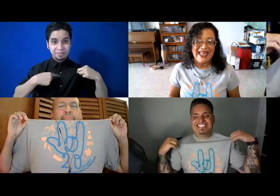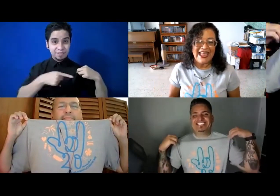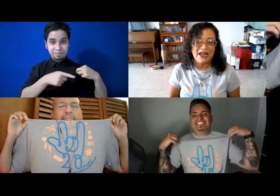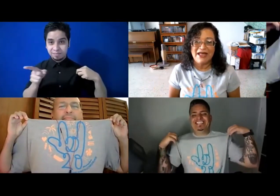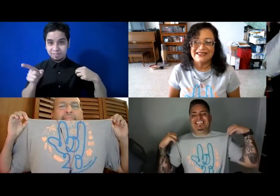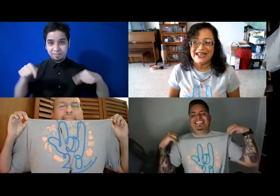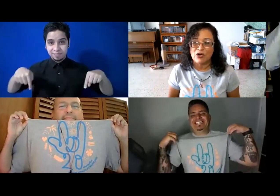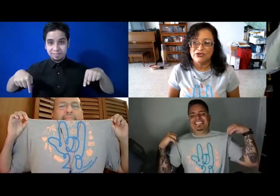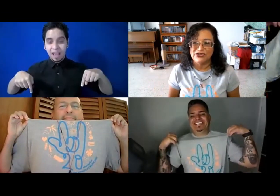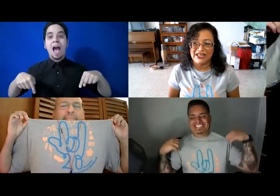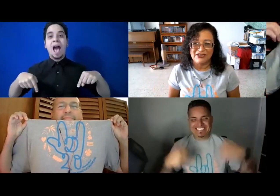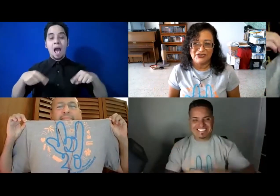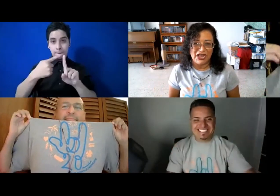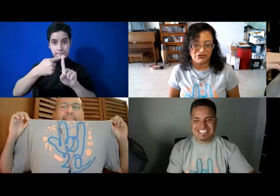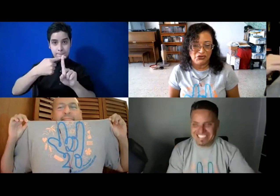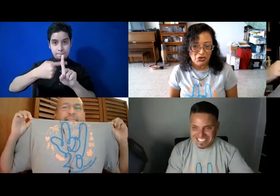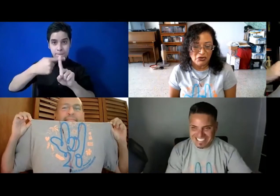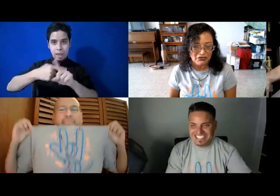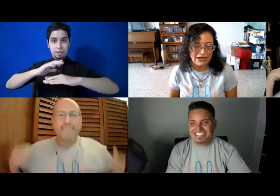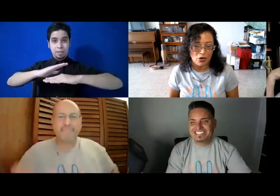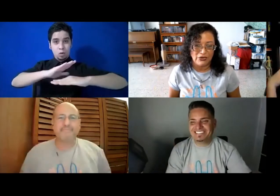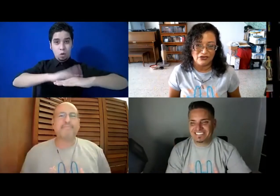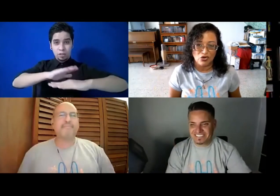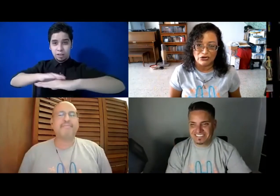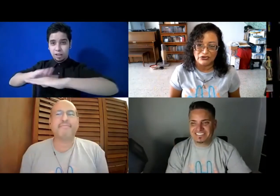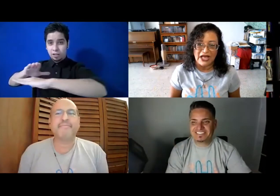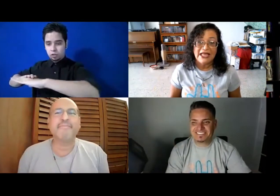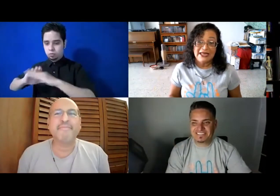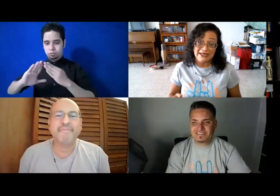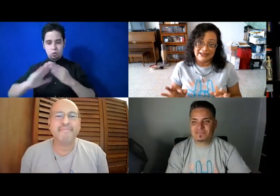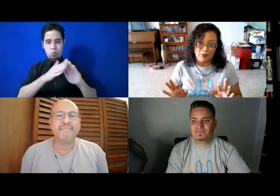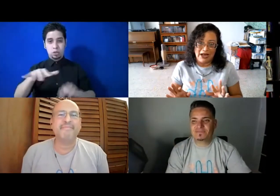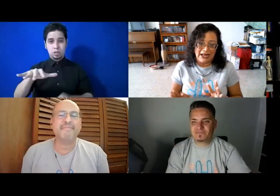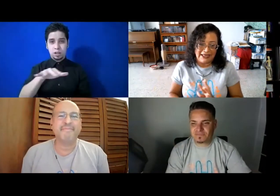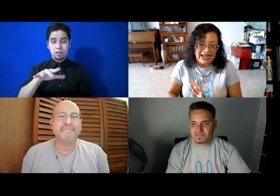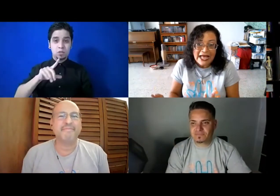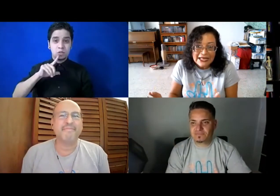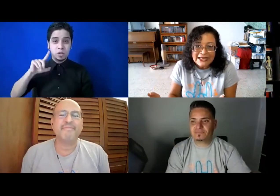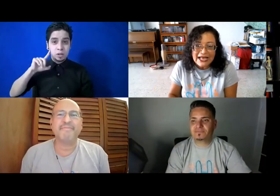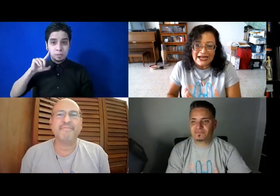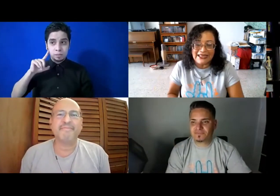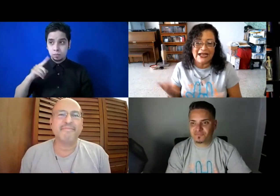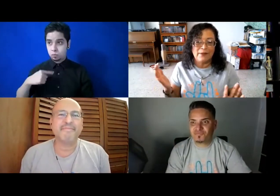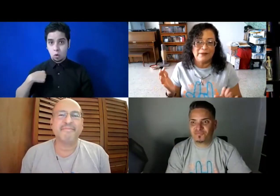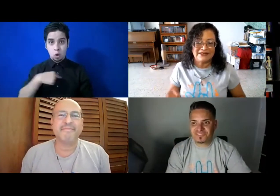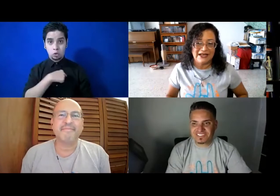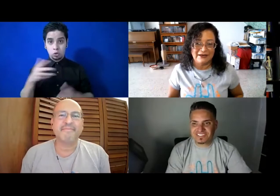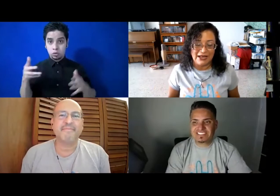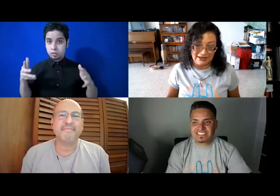El mes de la concienciación de la comunidad sorda, y ya estamos a ley de nada, a ley de nada para empezar a